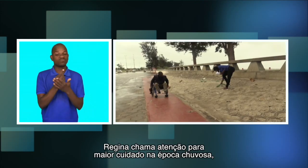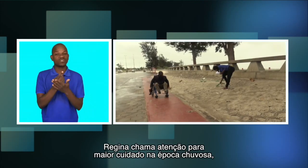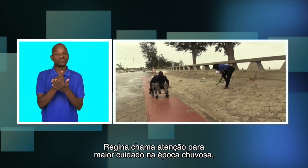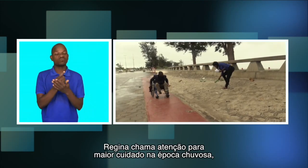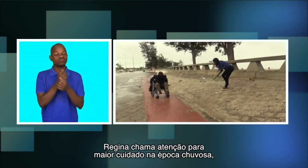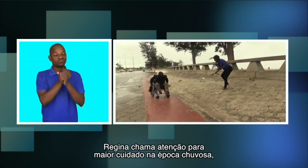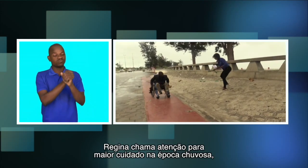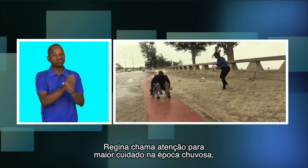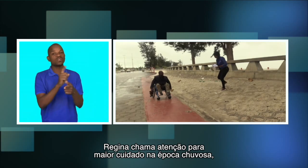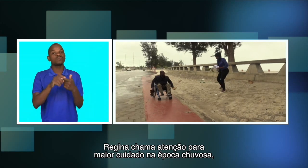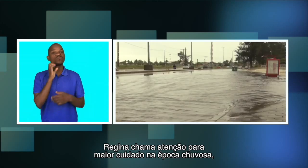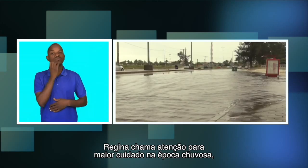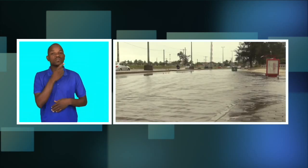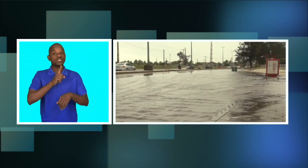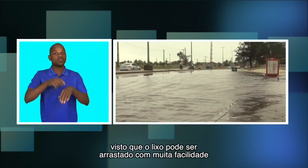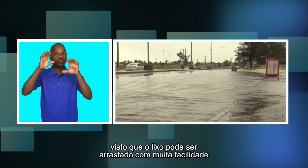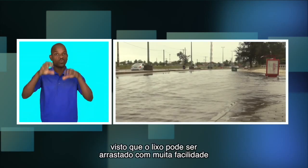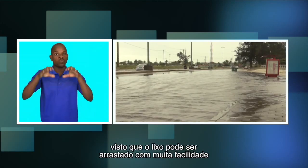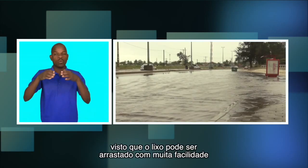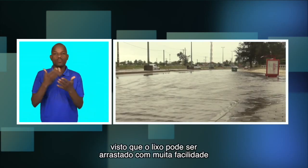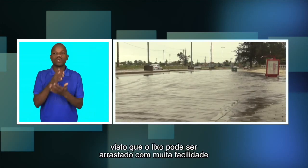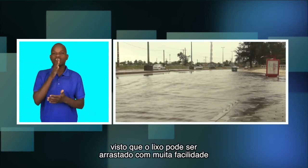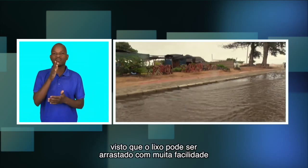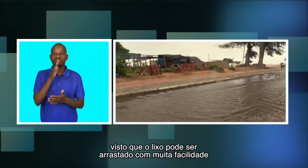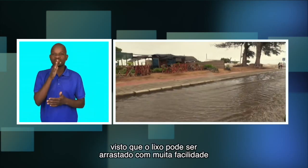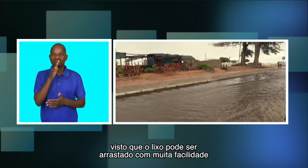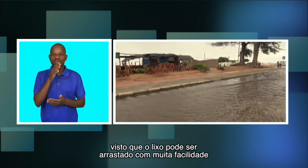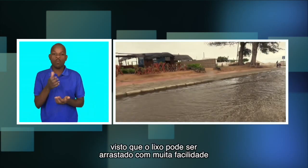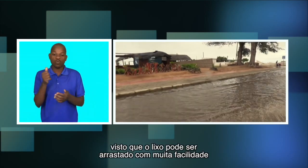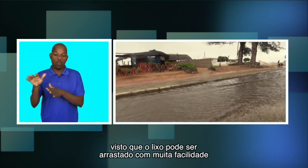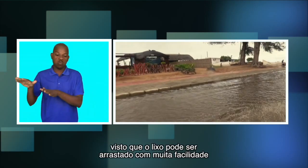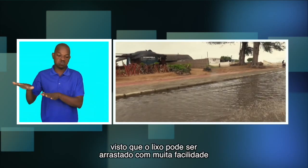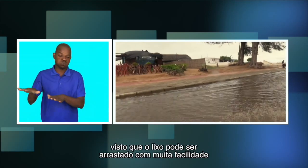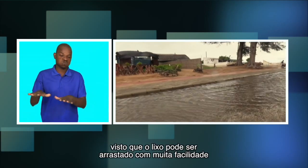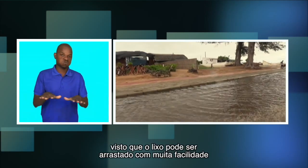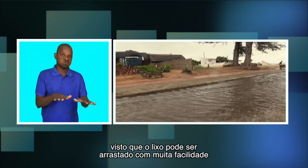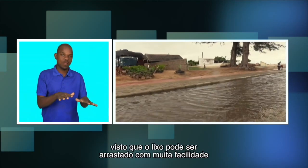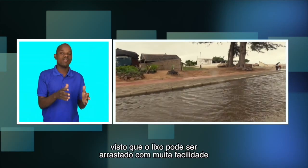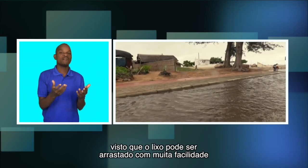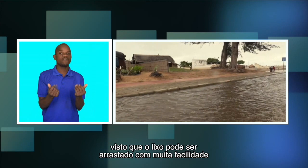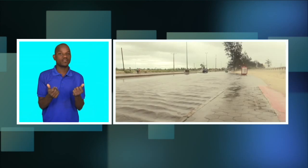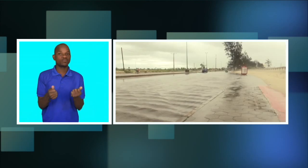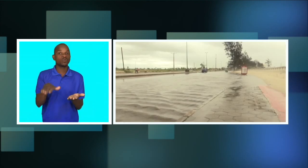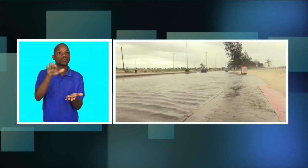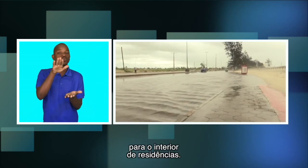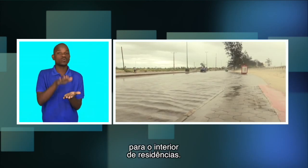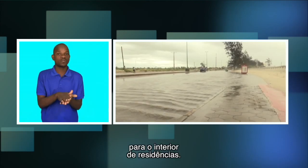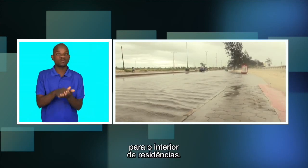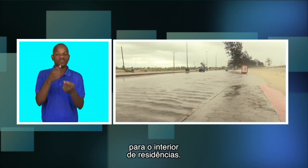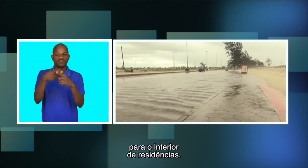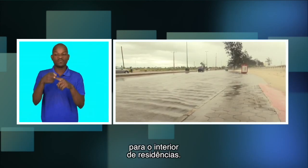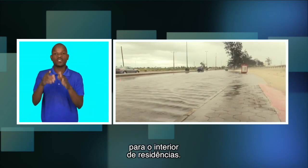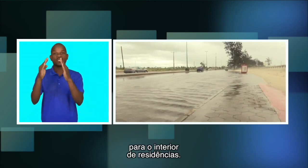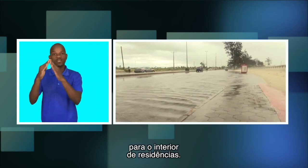cuidados na época chuvosa, visto que o lixo pode ser arrastado com muita facilidade para o